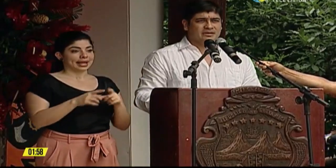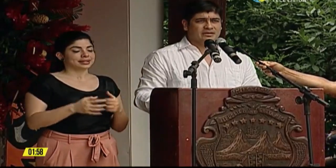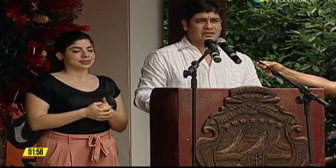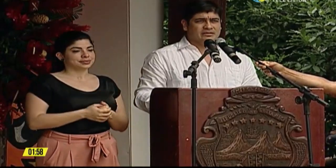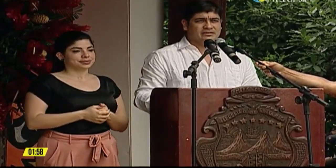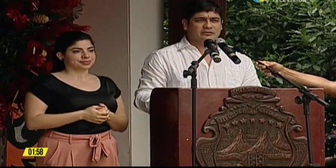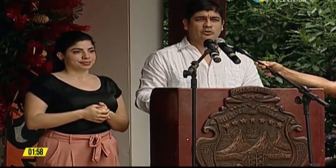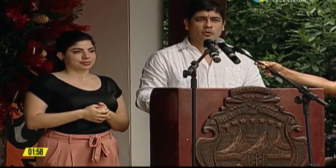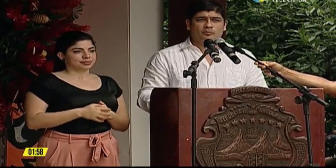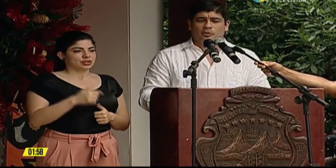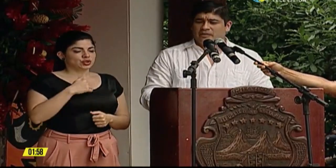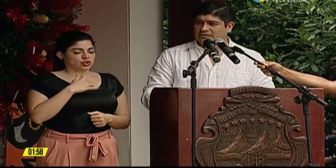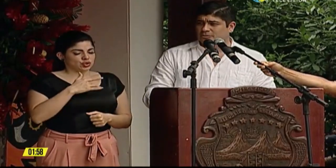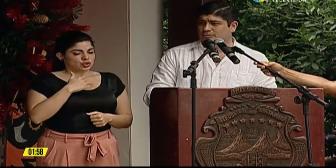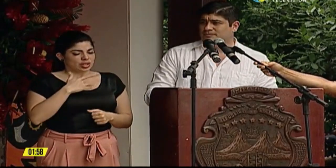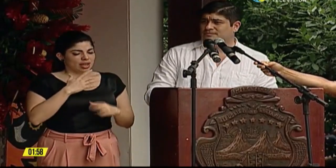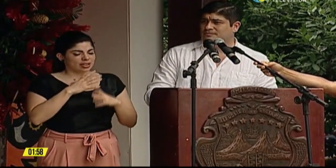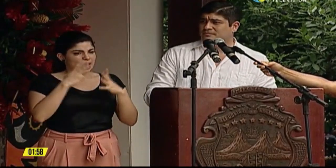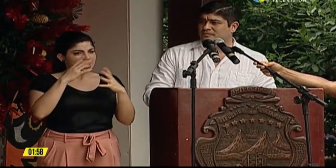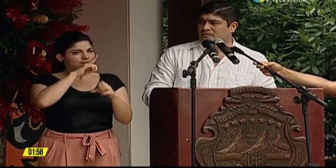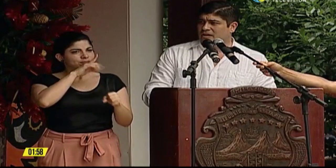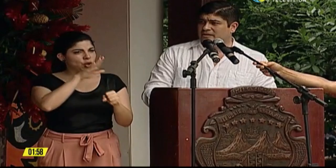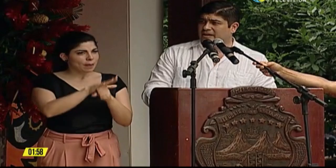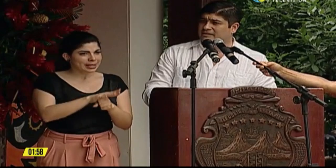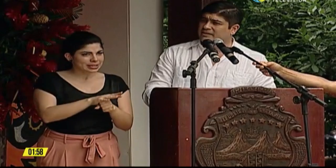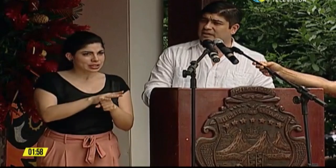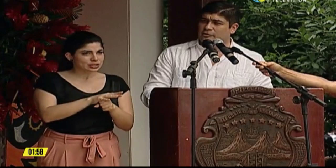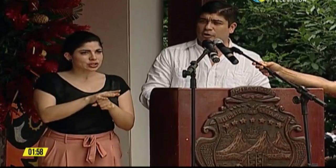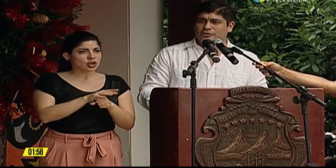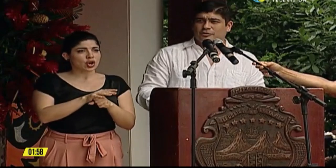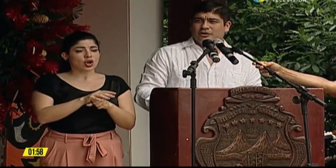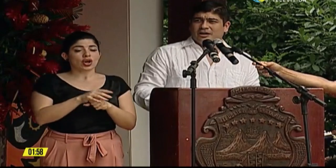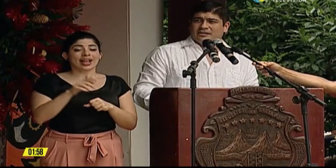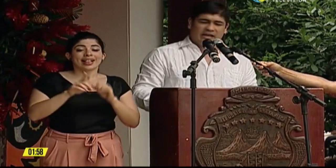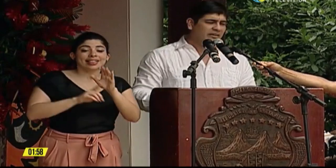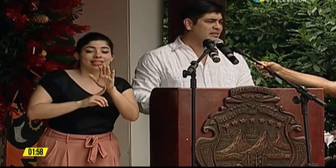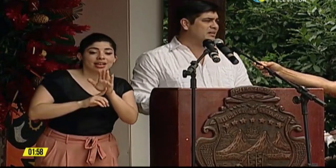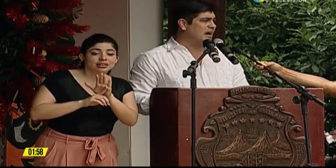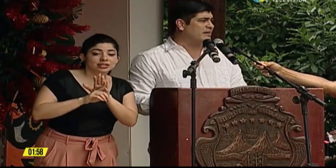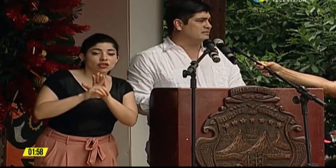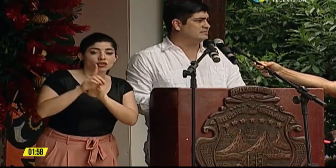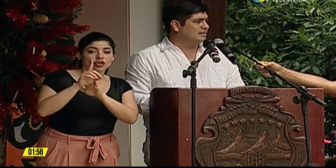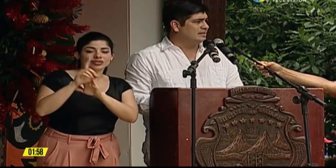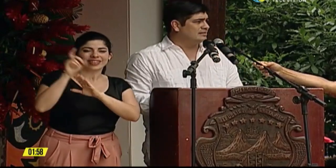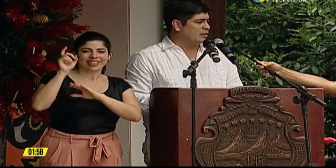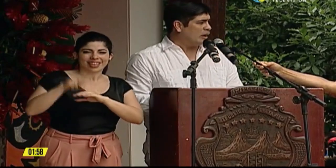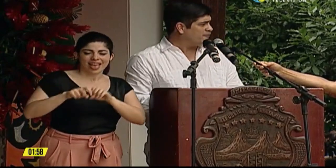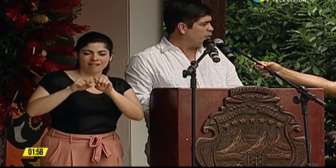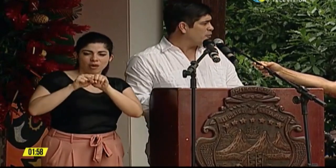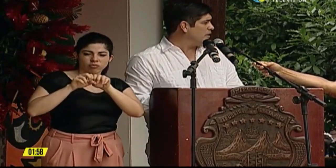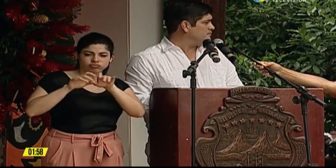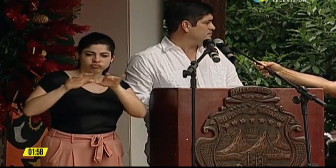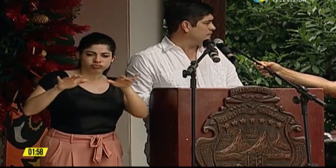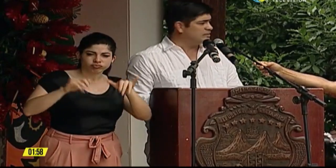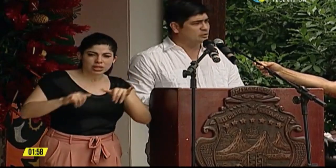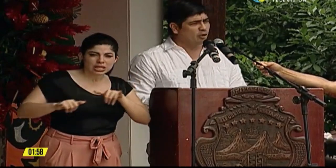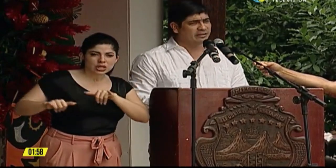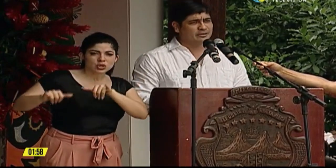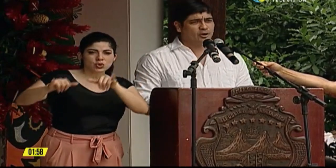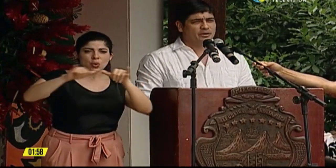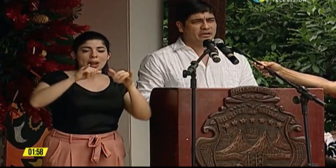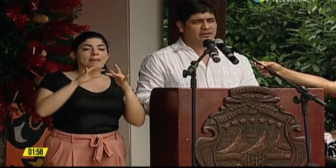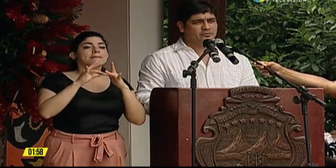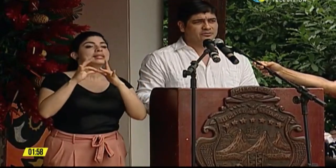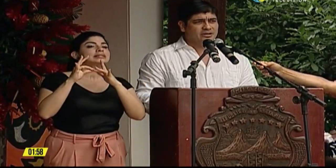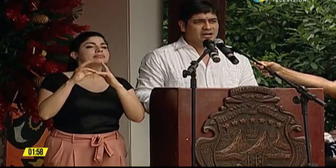También siento el compromiso de que el desarrollo debe de llegar de igual forma y